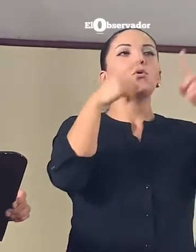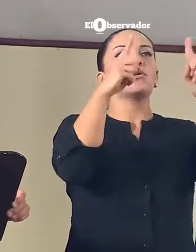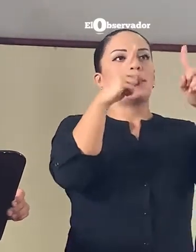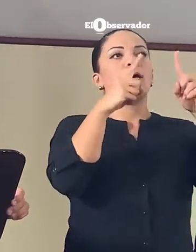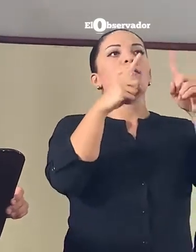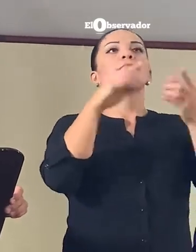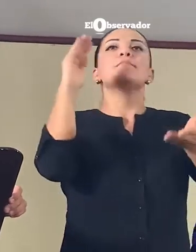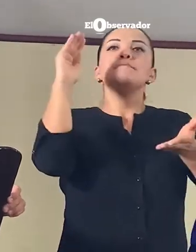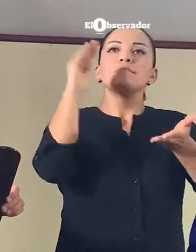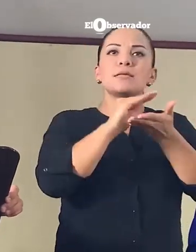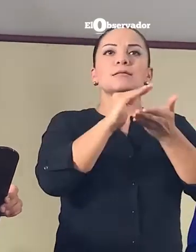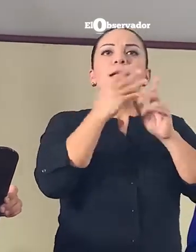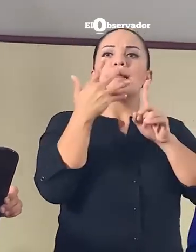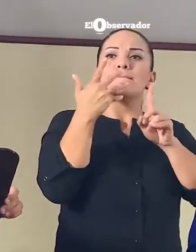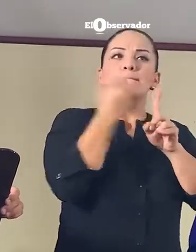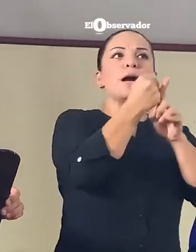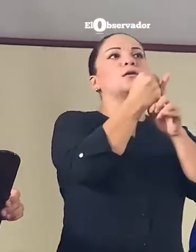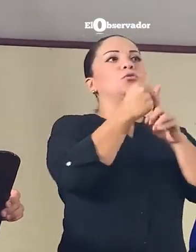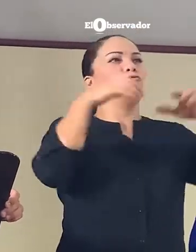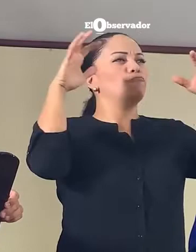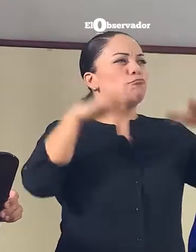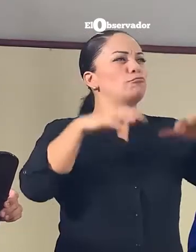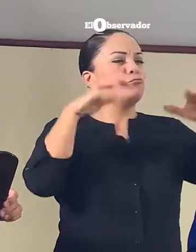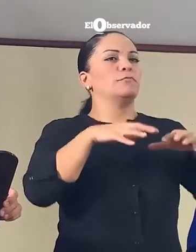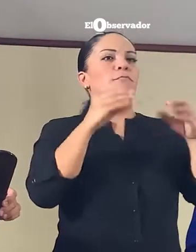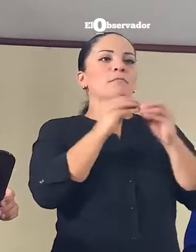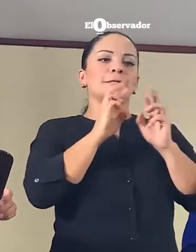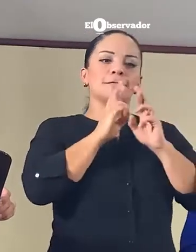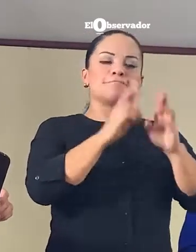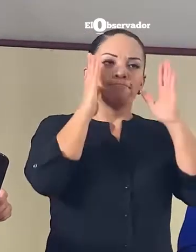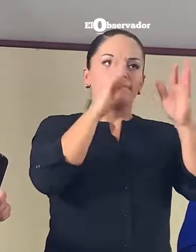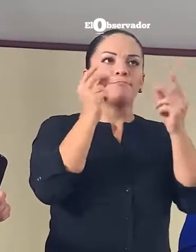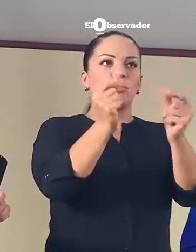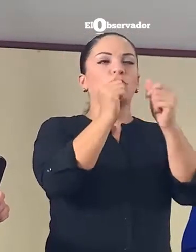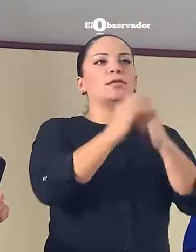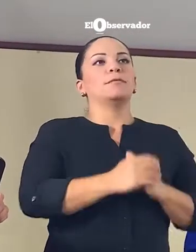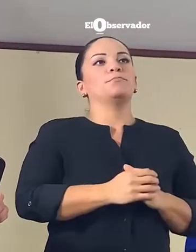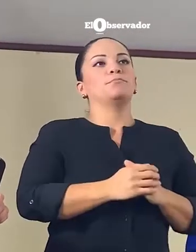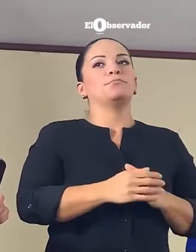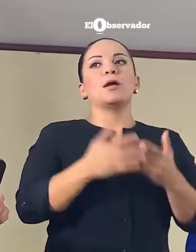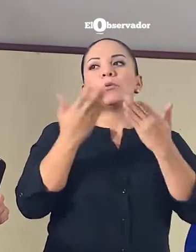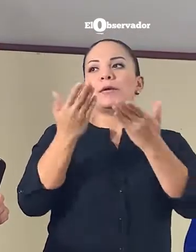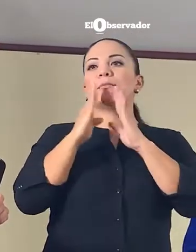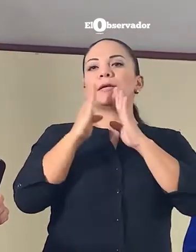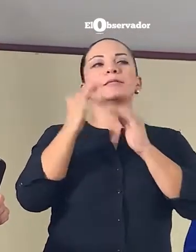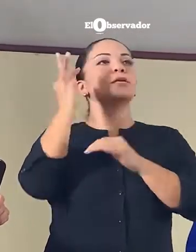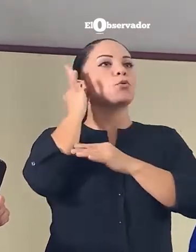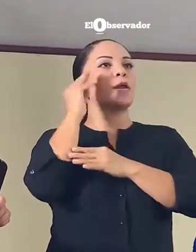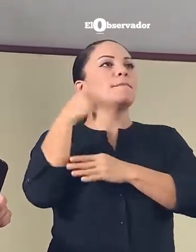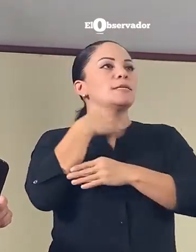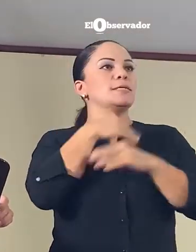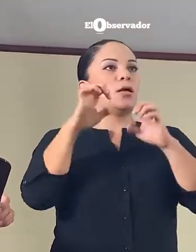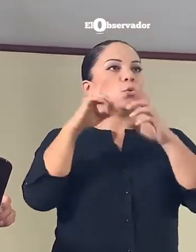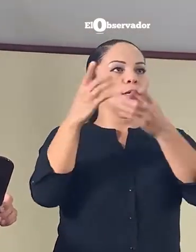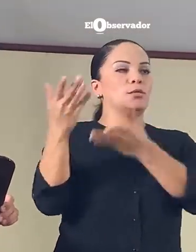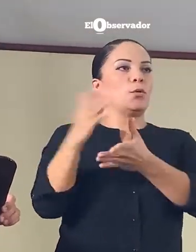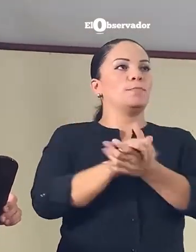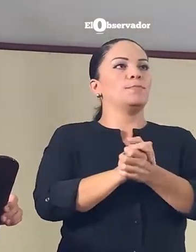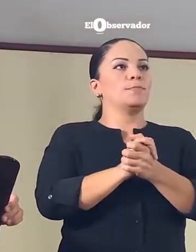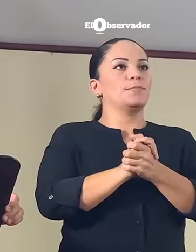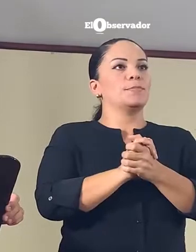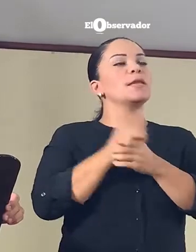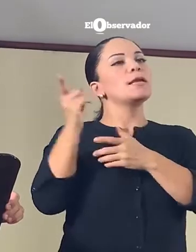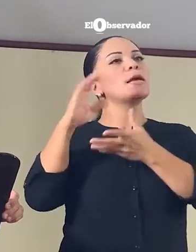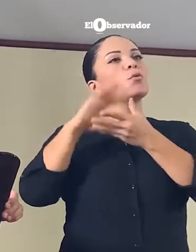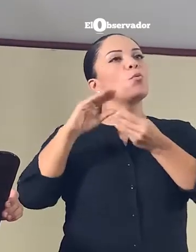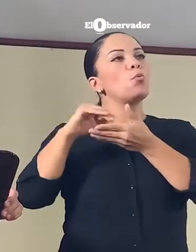minimizar el impacto y tengamos una respuesta más efectiva. Le voy a hacer la palabra a la señora ministra de Educación para que ella